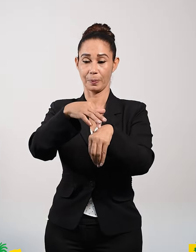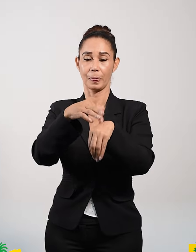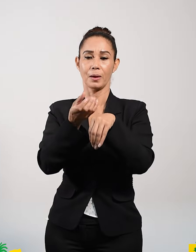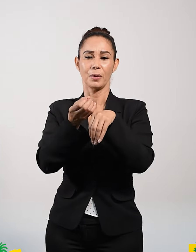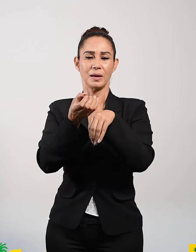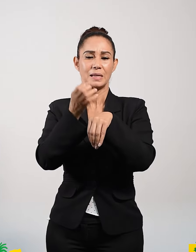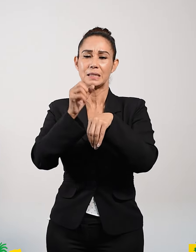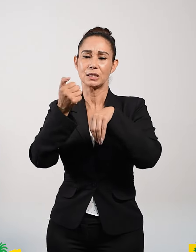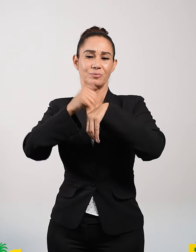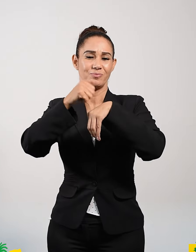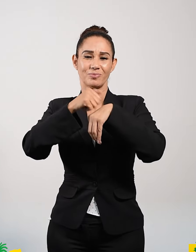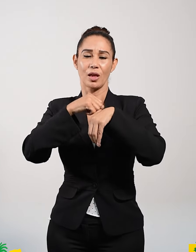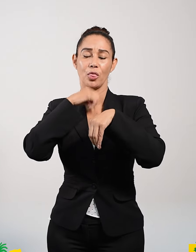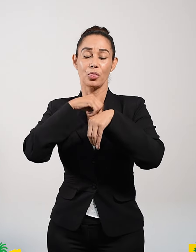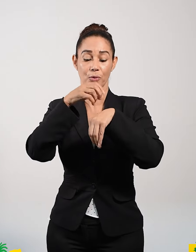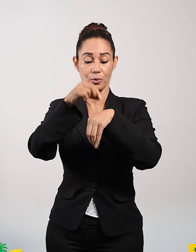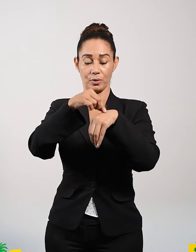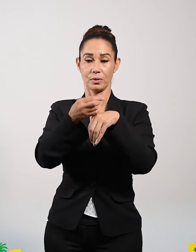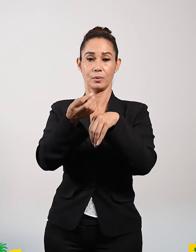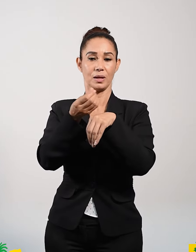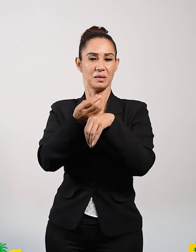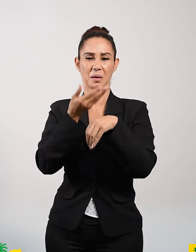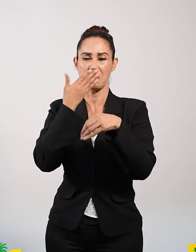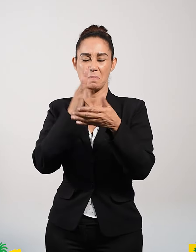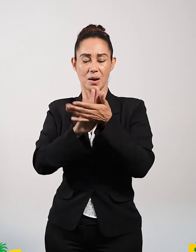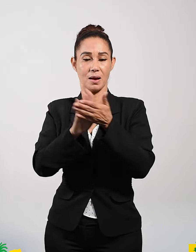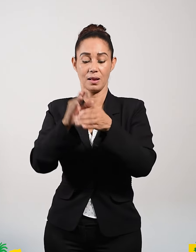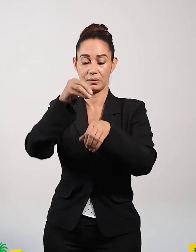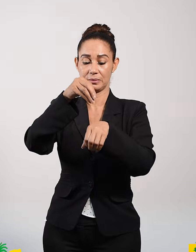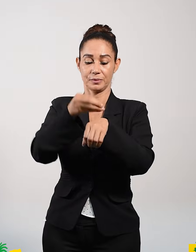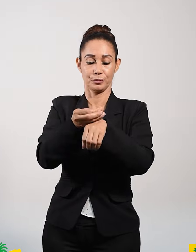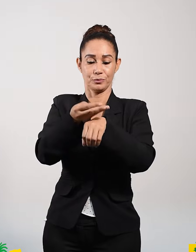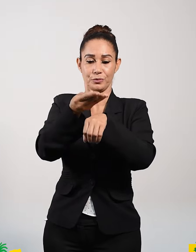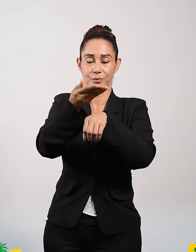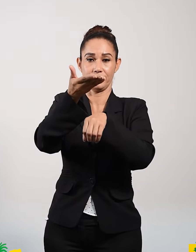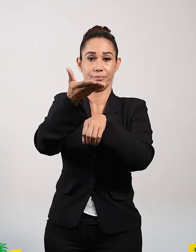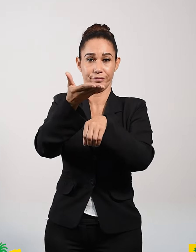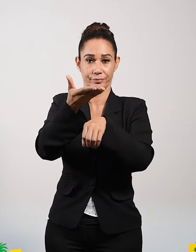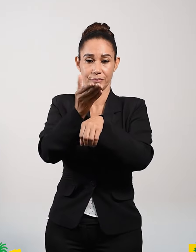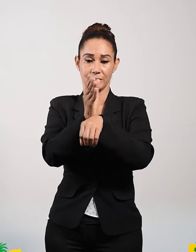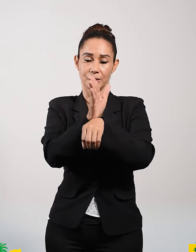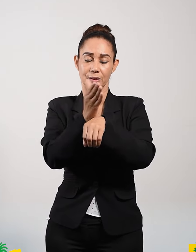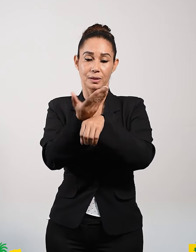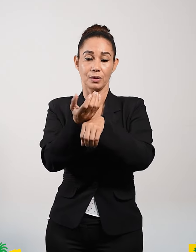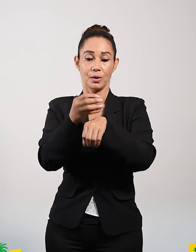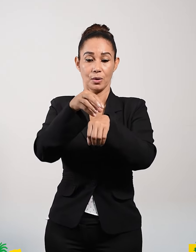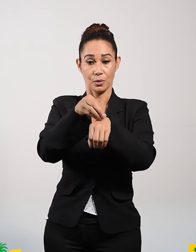tenía tierra, y como la tierra no era profunda, brotó enseguida. Pero en cuanto salió el sol,